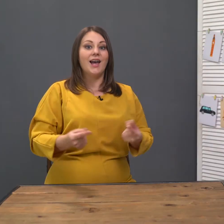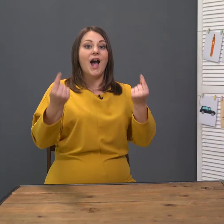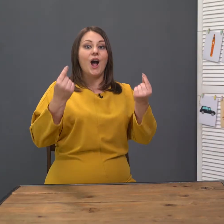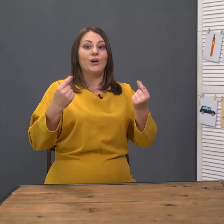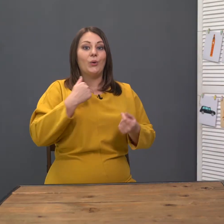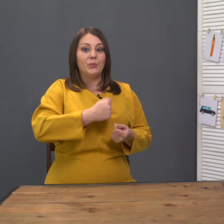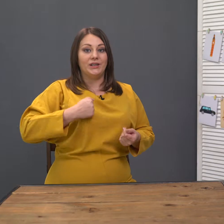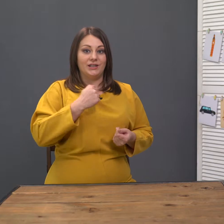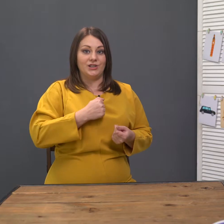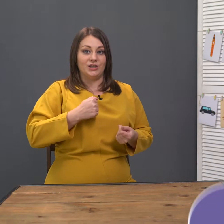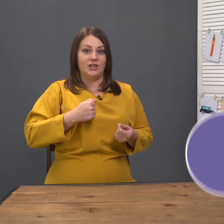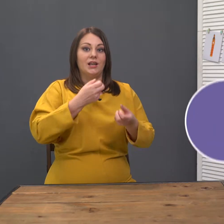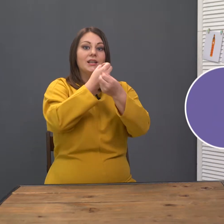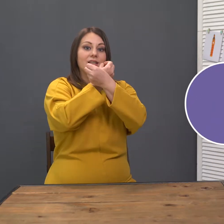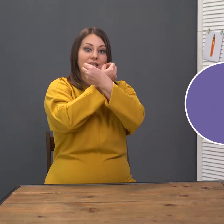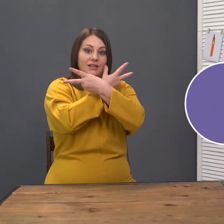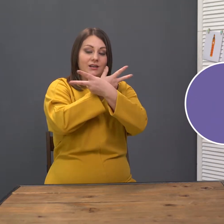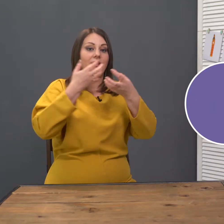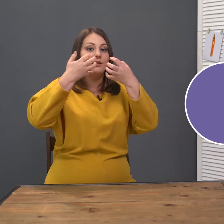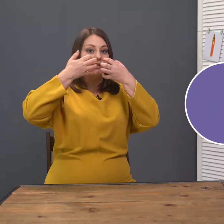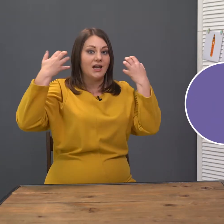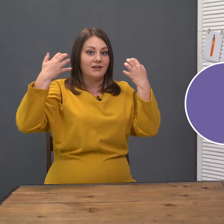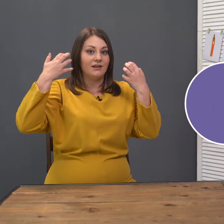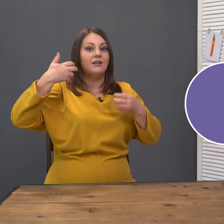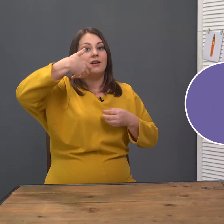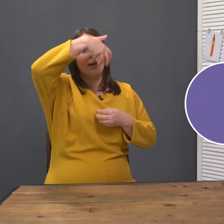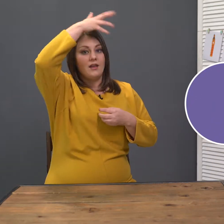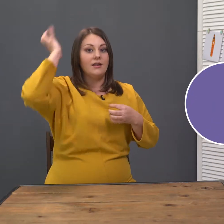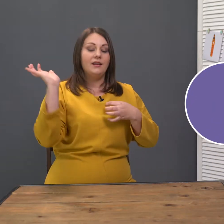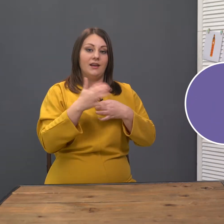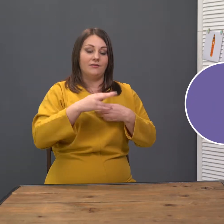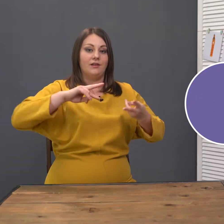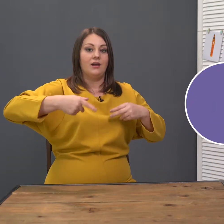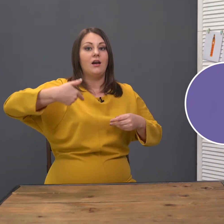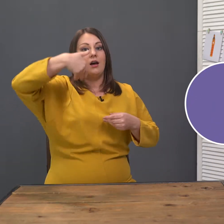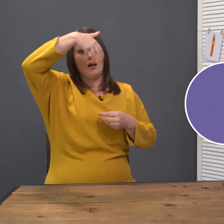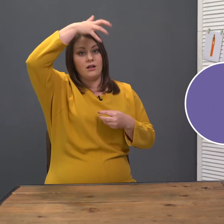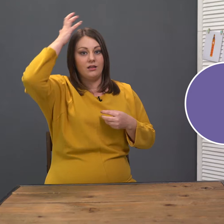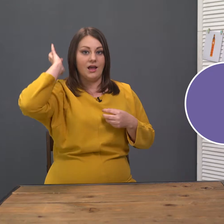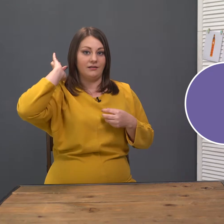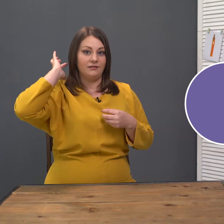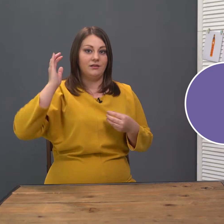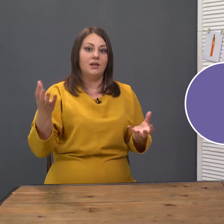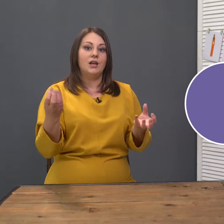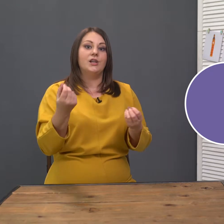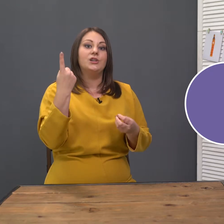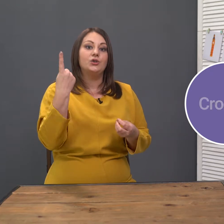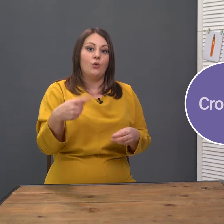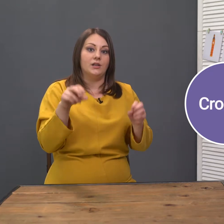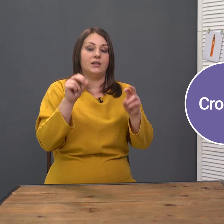Крупные хищники. Тигр. Тайгер. И лев. Лайн. И еще один